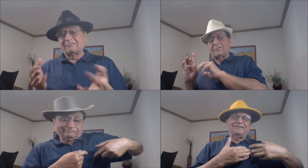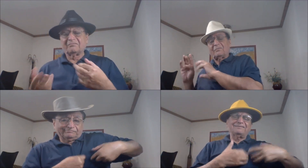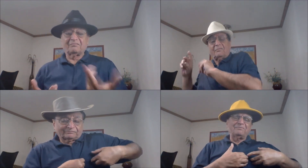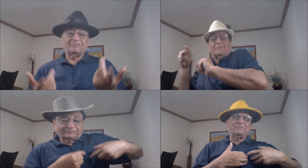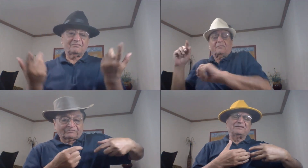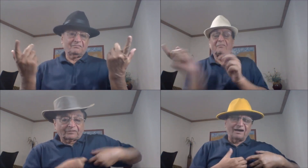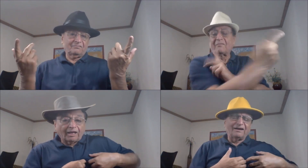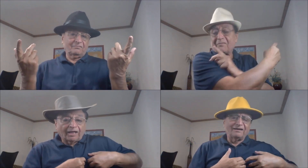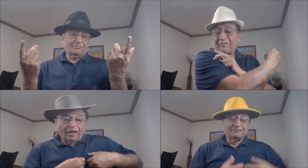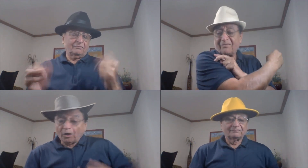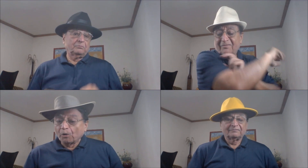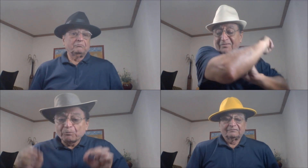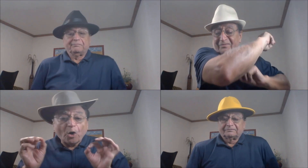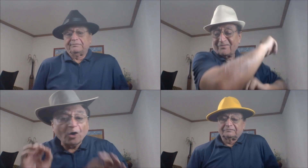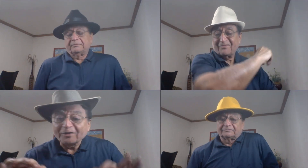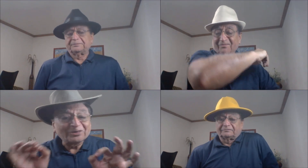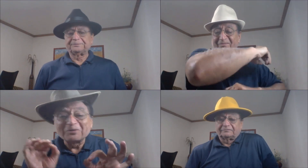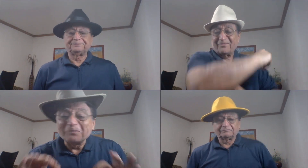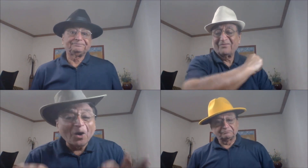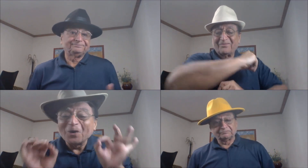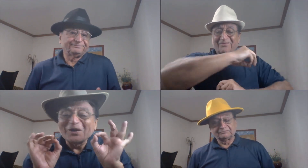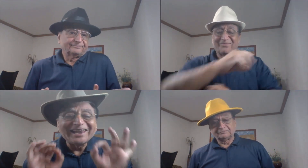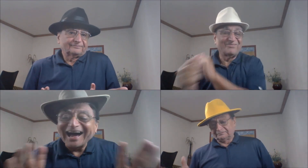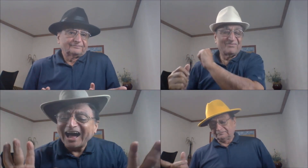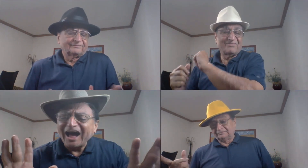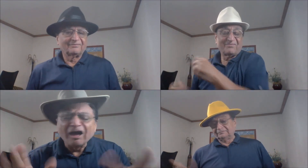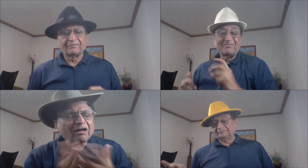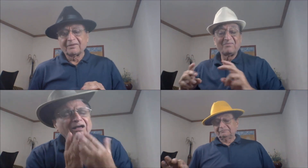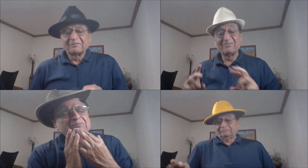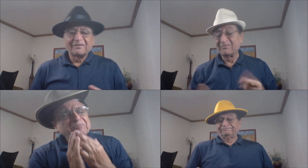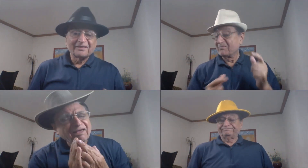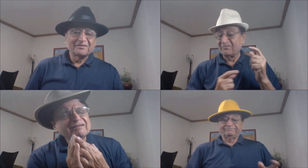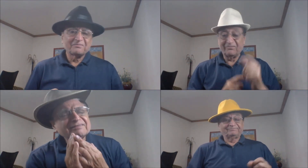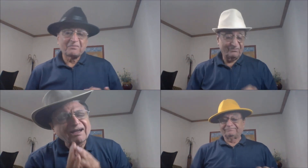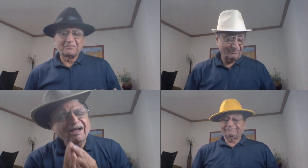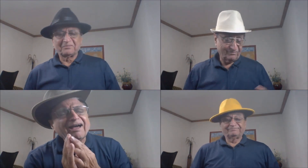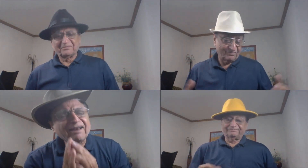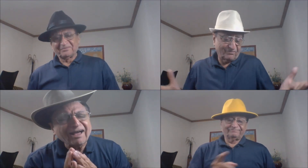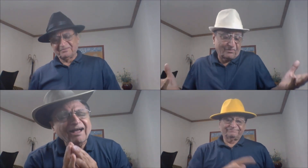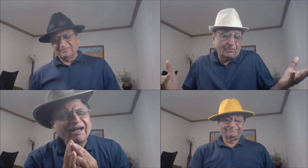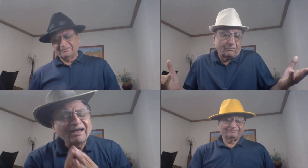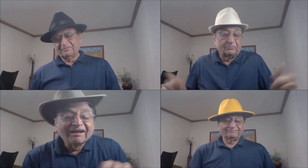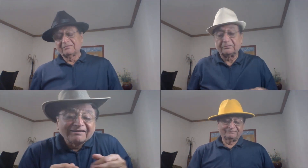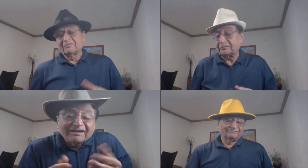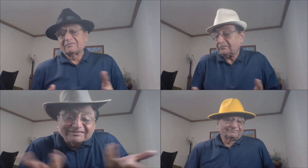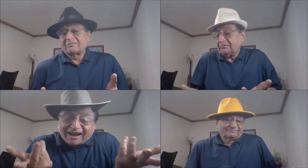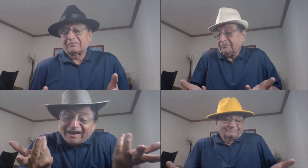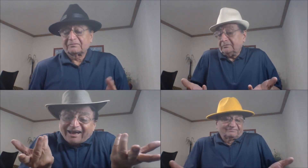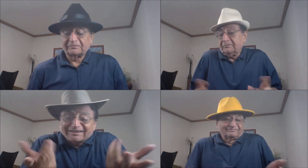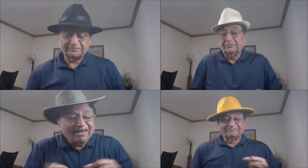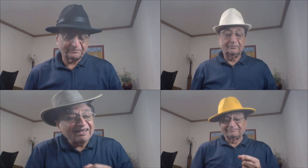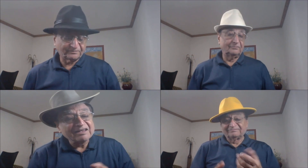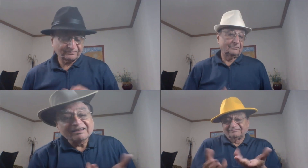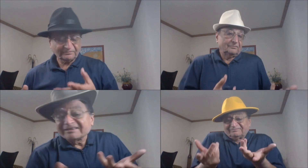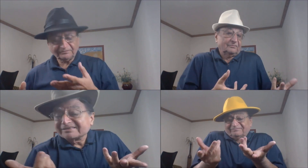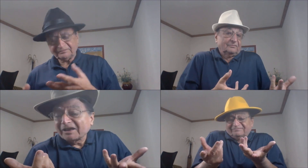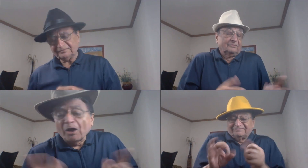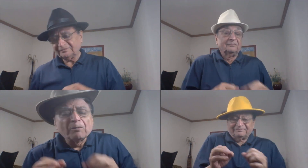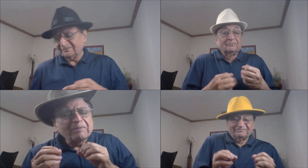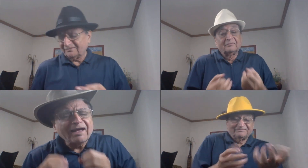समझा बहुत भोला है बेचारा ना जाने किस पे